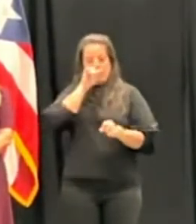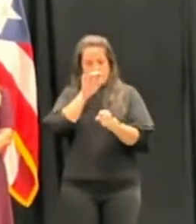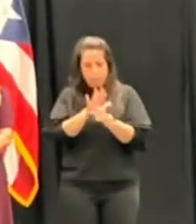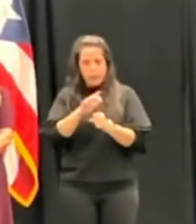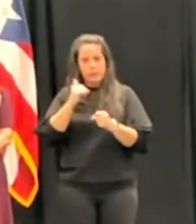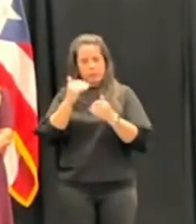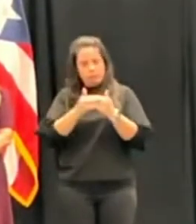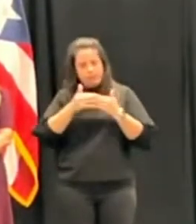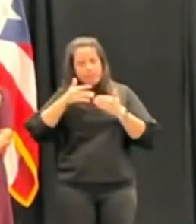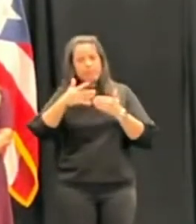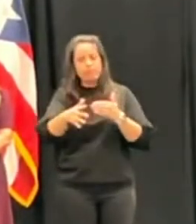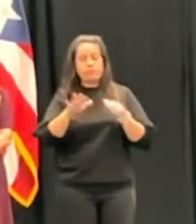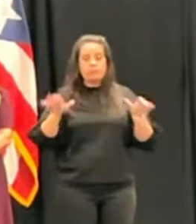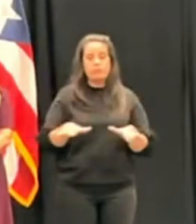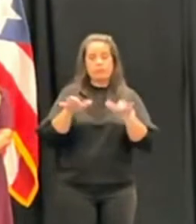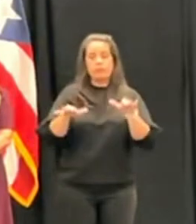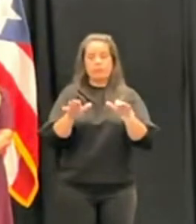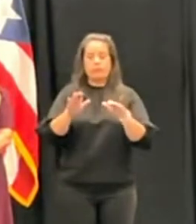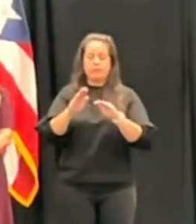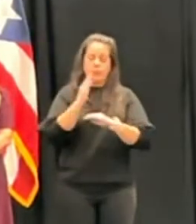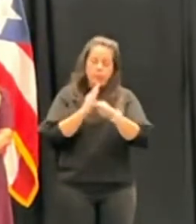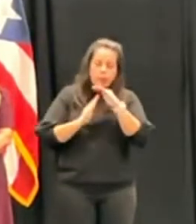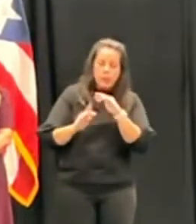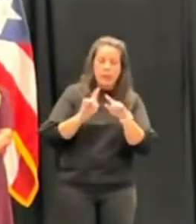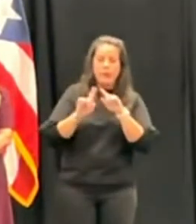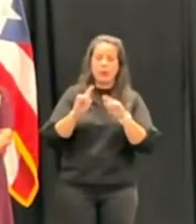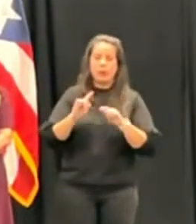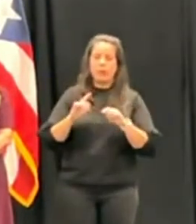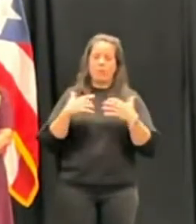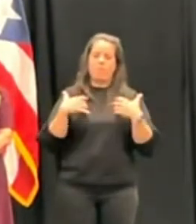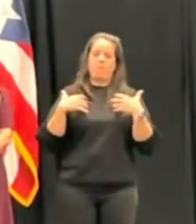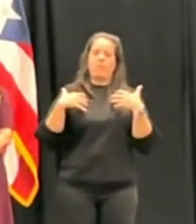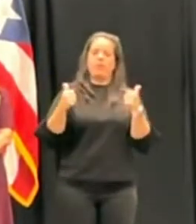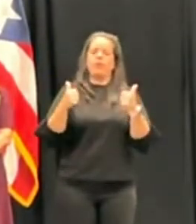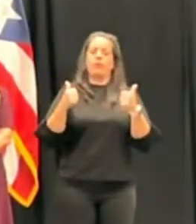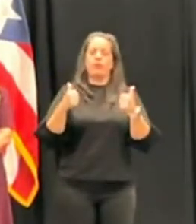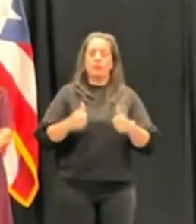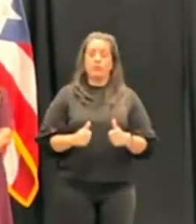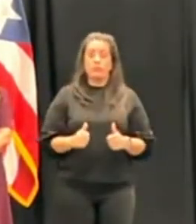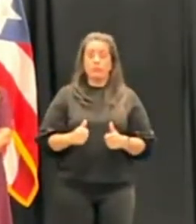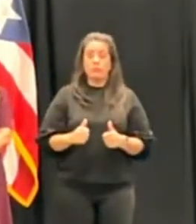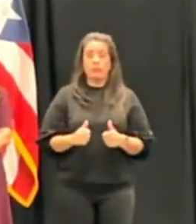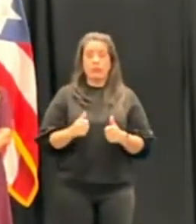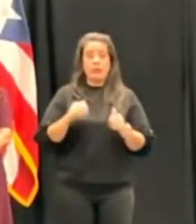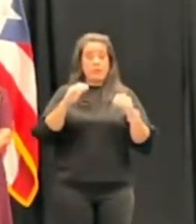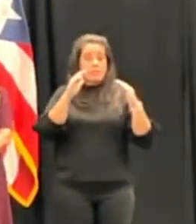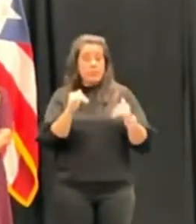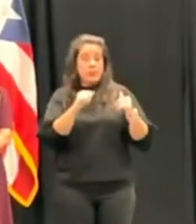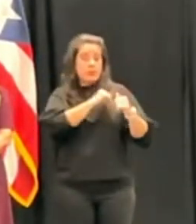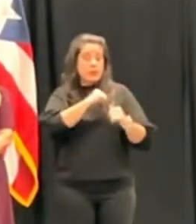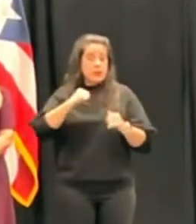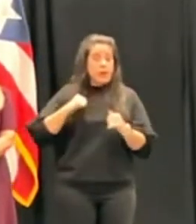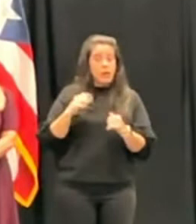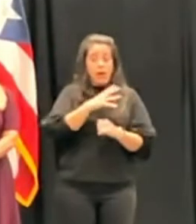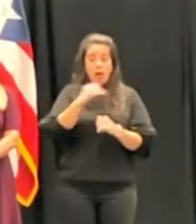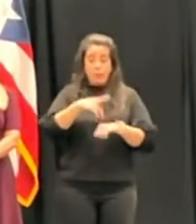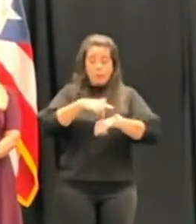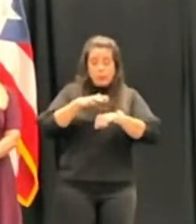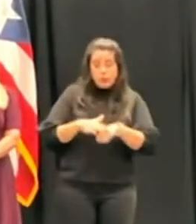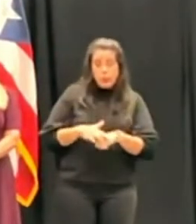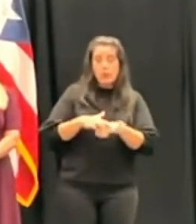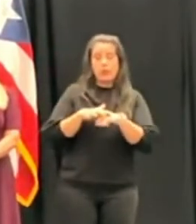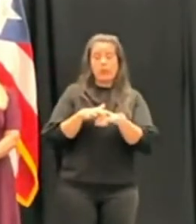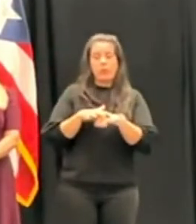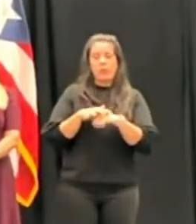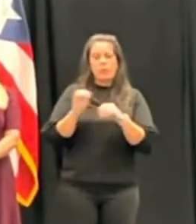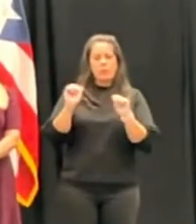continuar haciendo, con mucha humildad, pero con mucha valentía. Espero que el Senado y el pueblo de Puerto Rico me